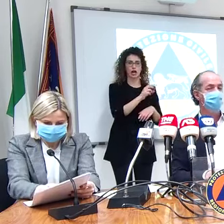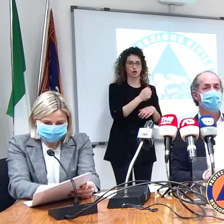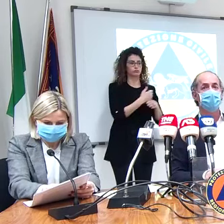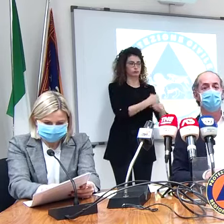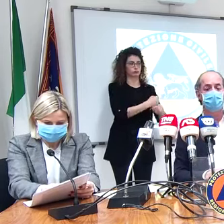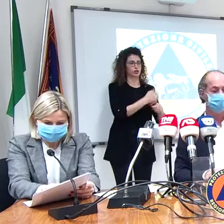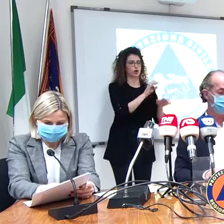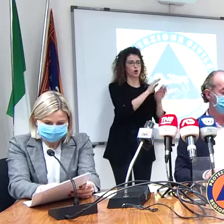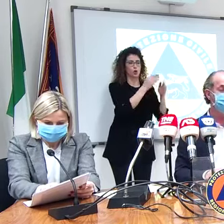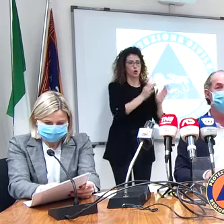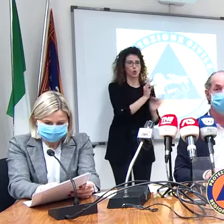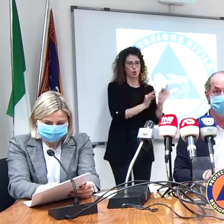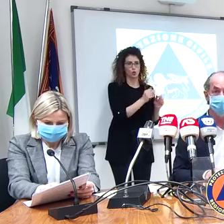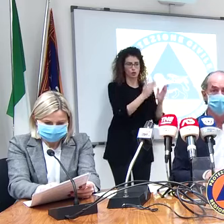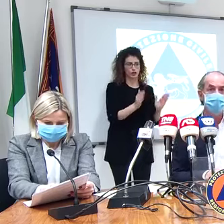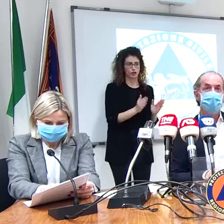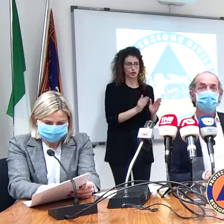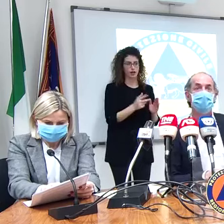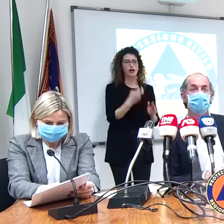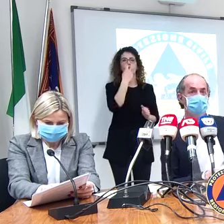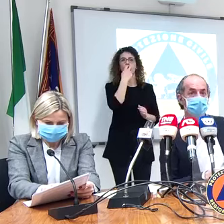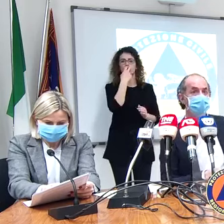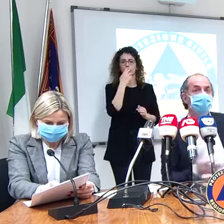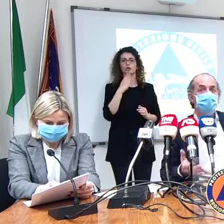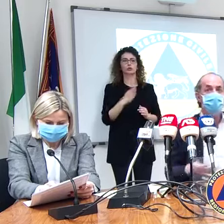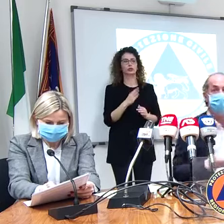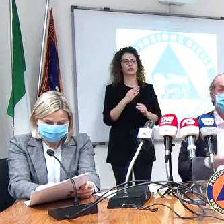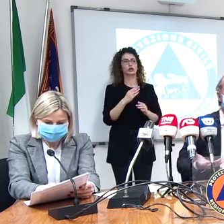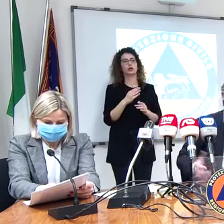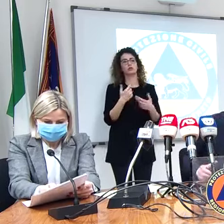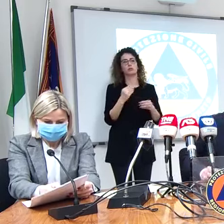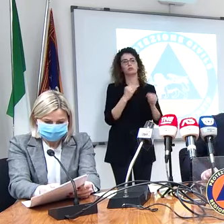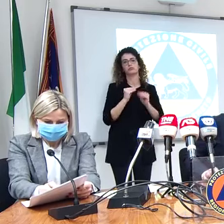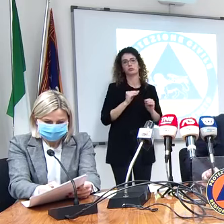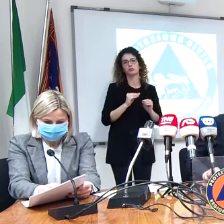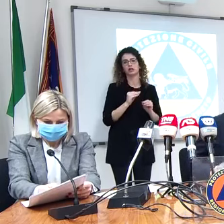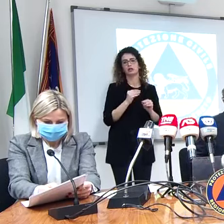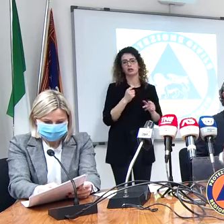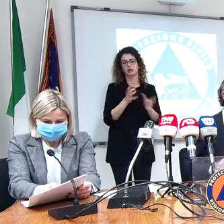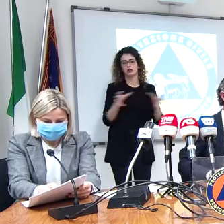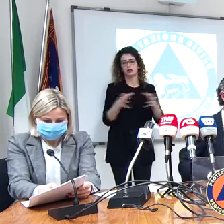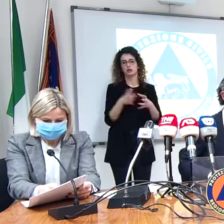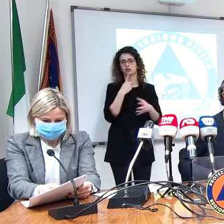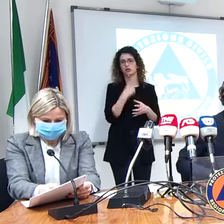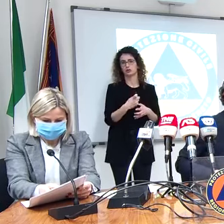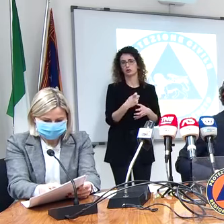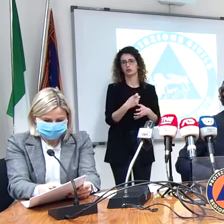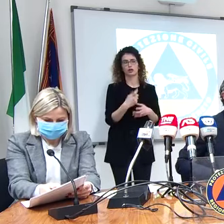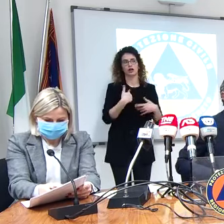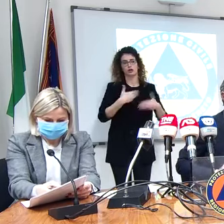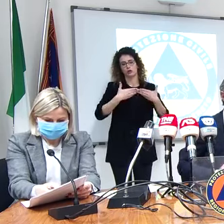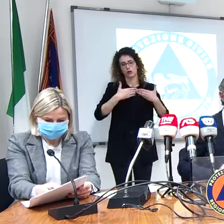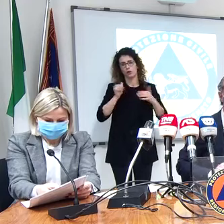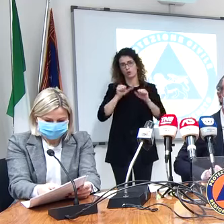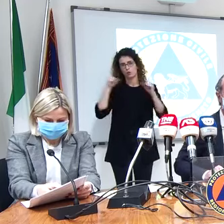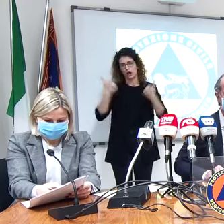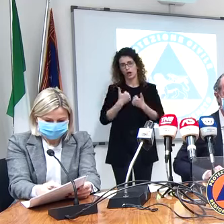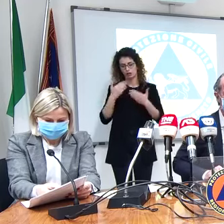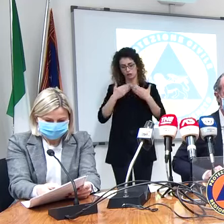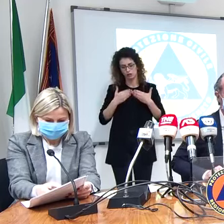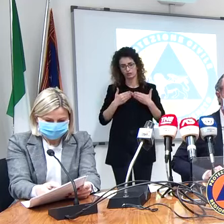l'avvocato Botteon che è a disposizione per domande sulla zona rossa lui l'ha studiata per un anno per cui